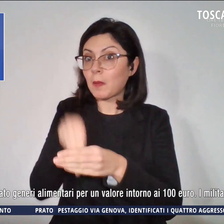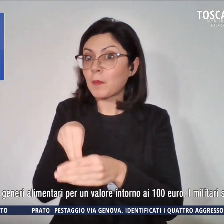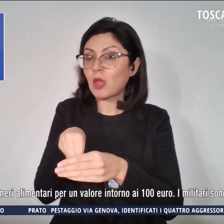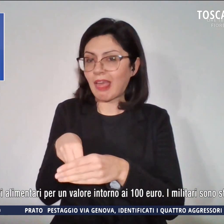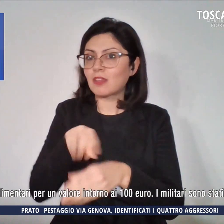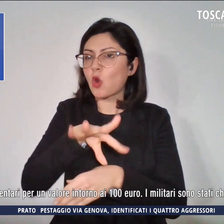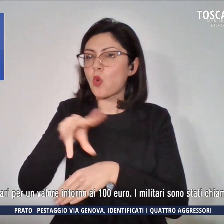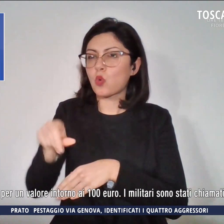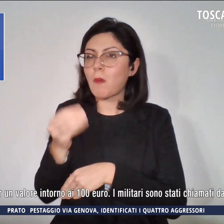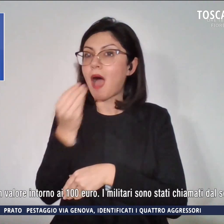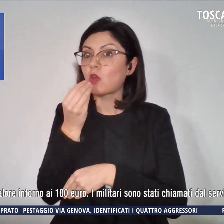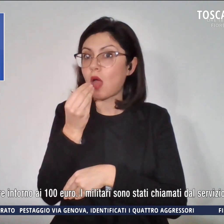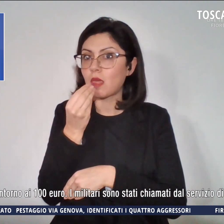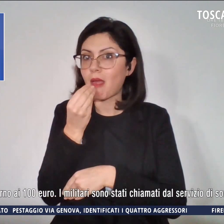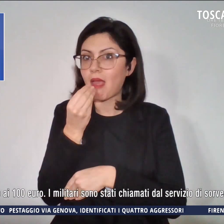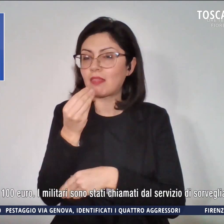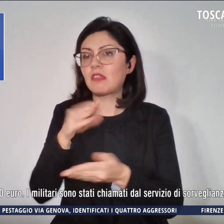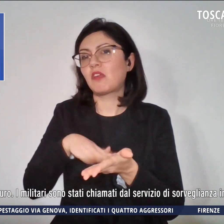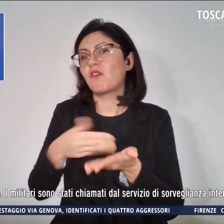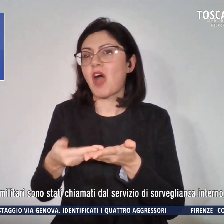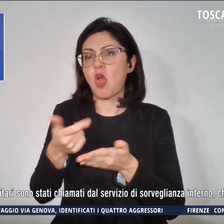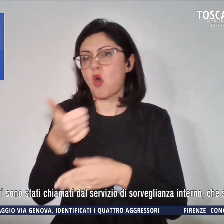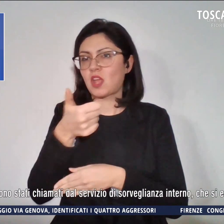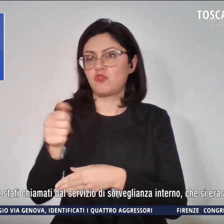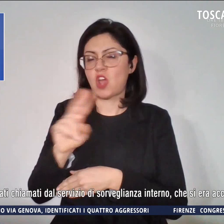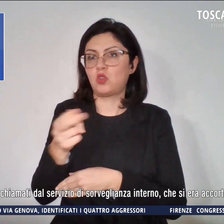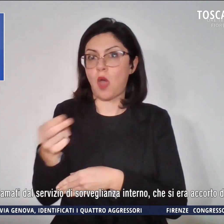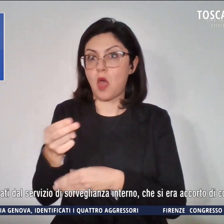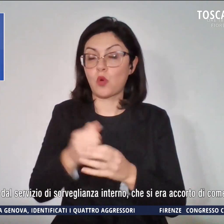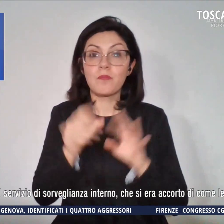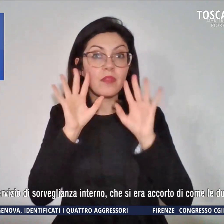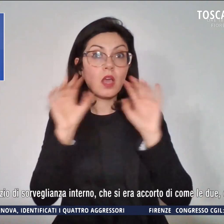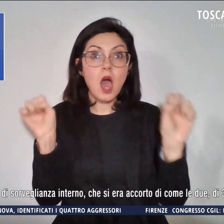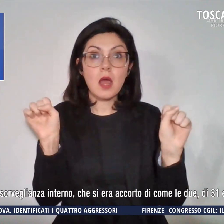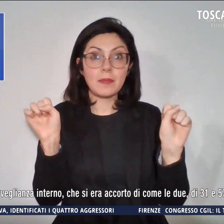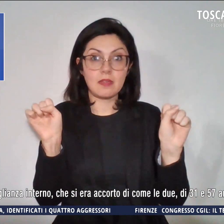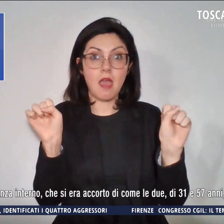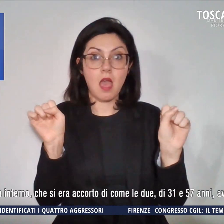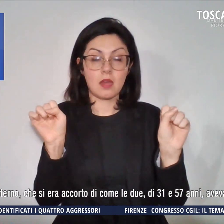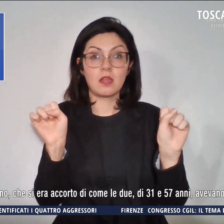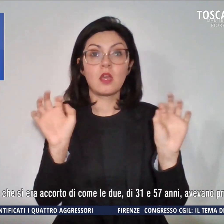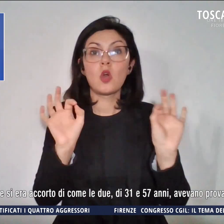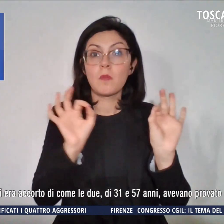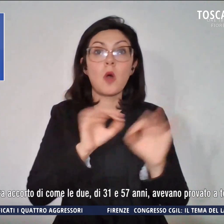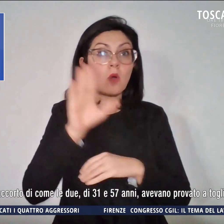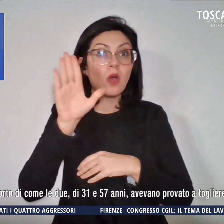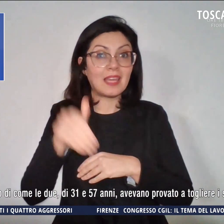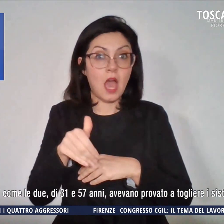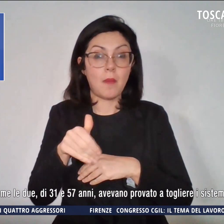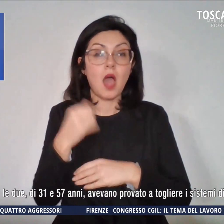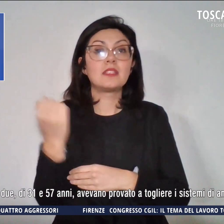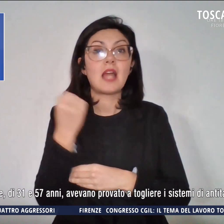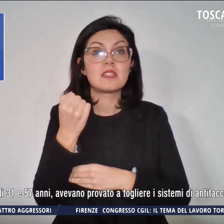per un valore intorno ai 100 euro. I militari sono stati chiamati dal servizio di sorveglianza